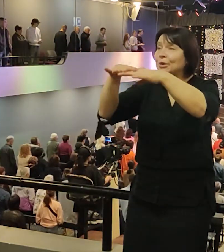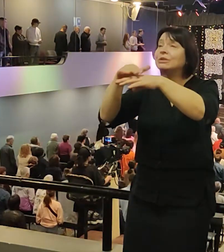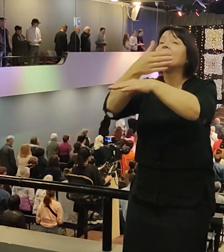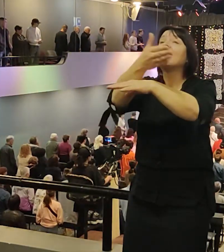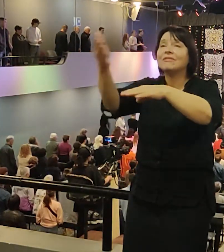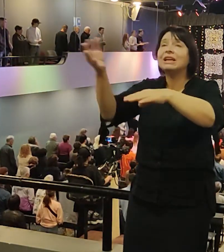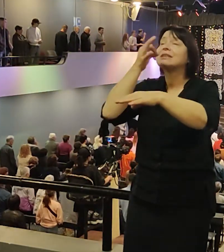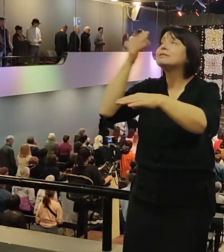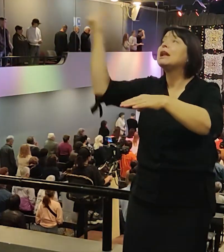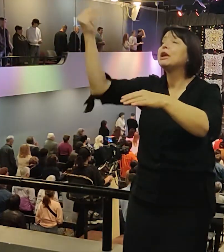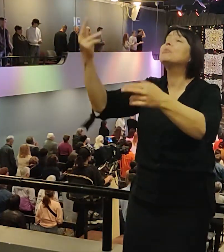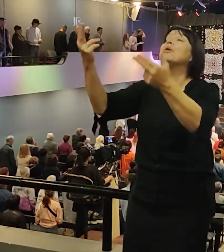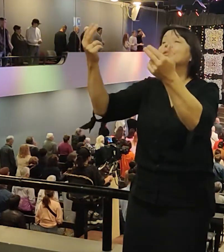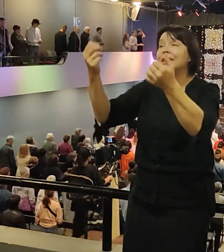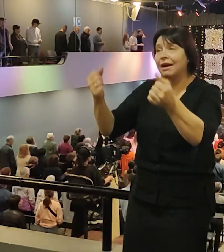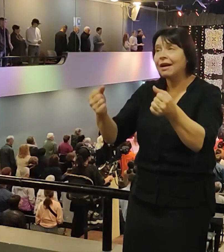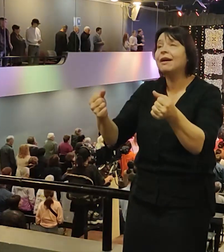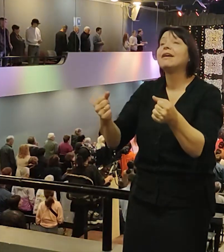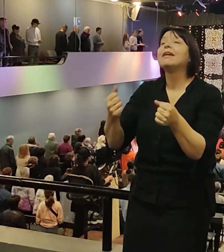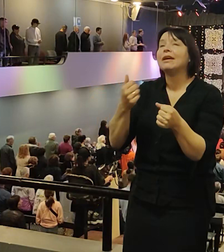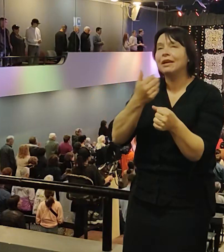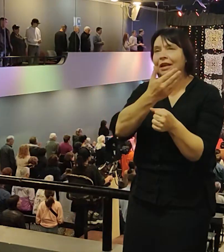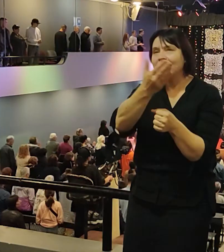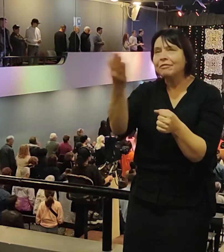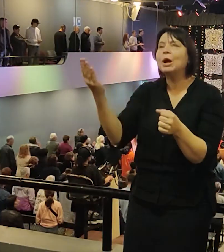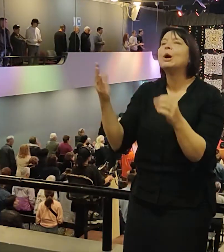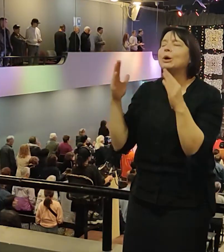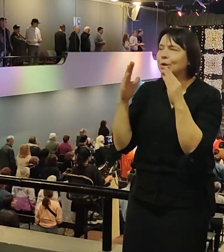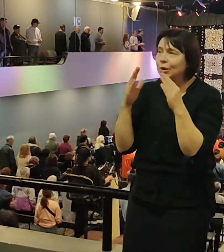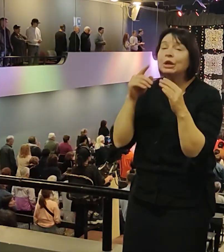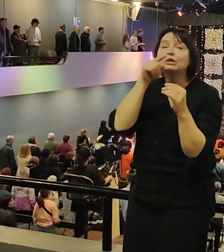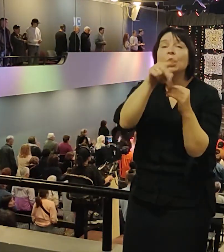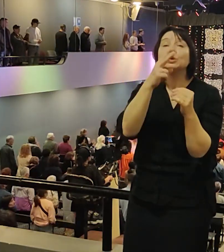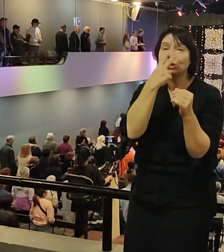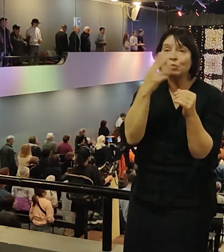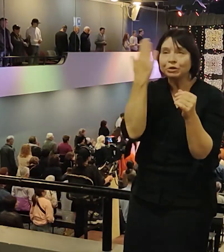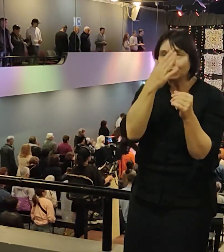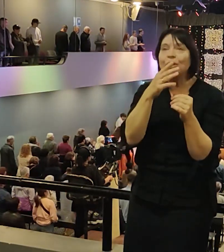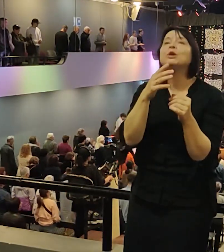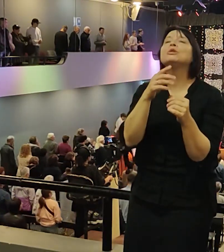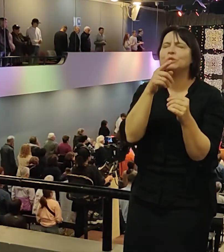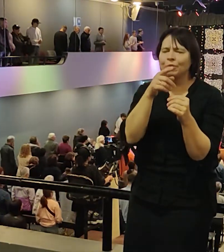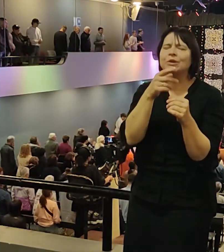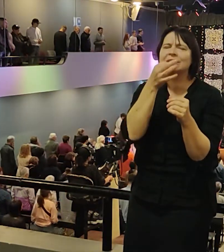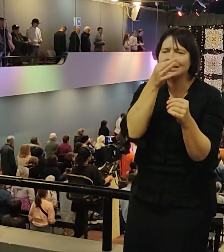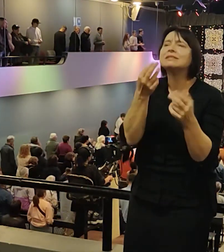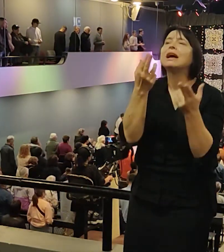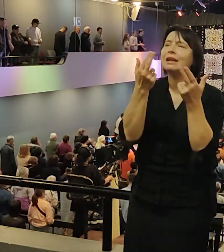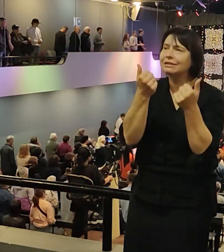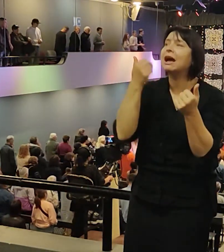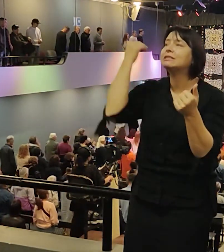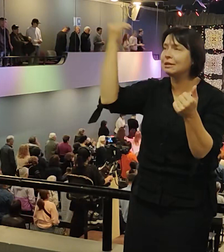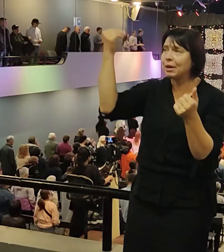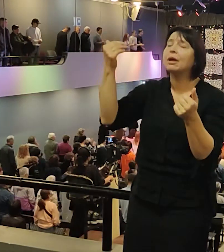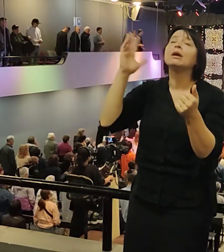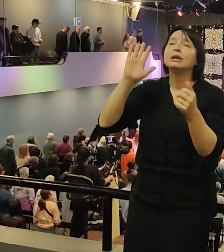Тебе. И которые скажут дома, около экрана, да, Тебе. Я благословляю, чтобы жизнь была в